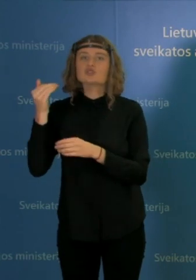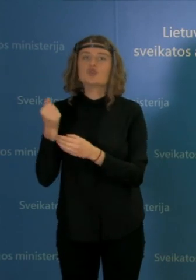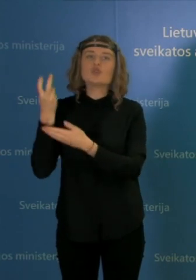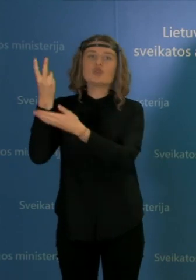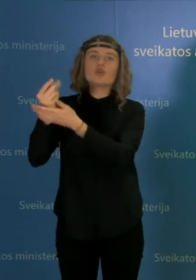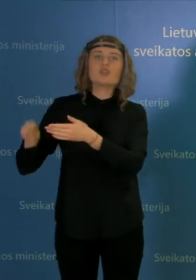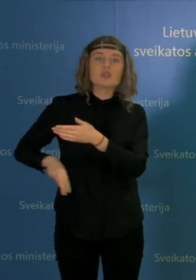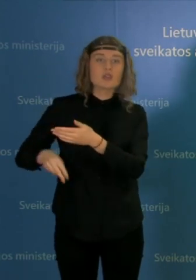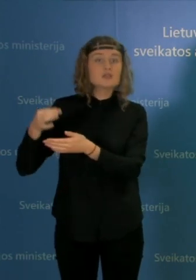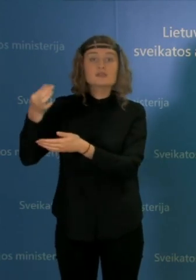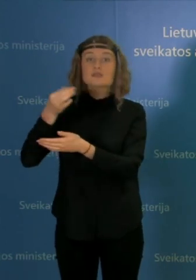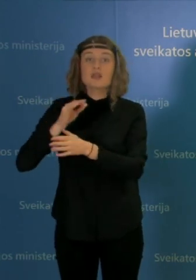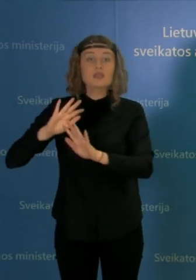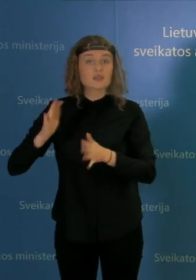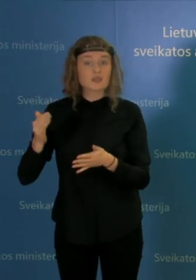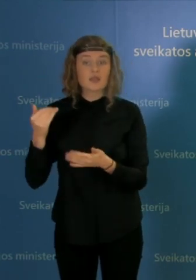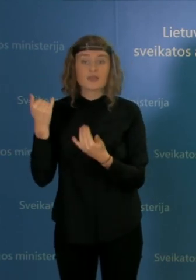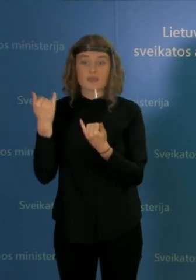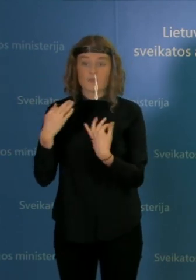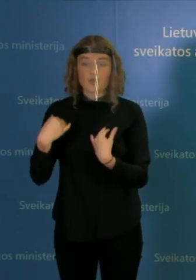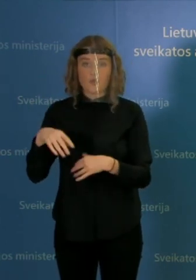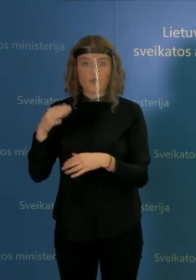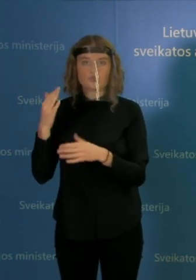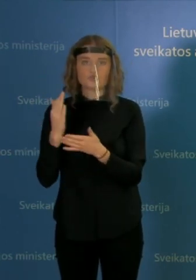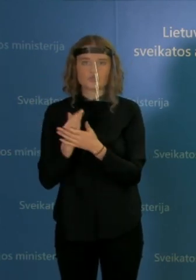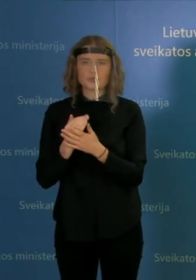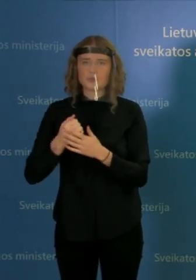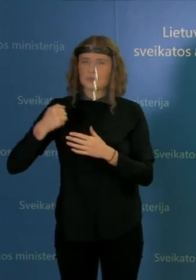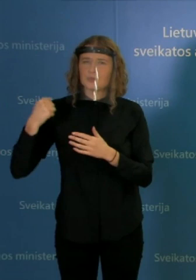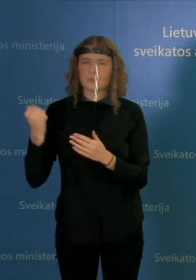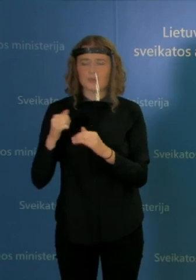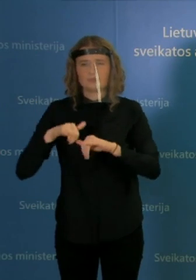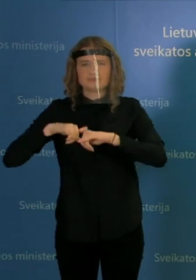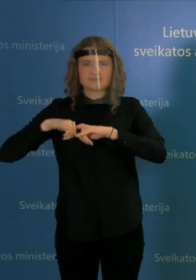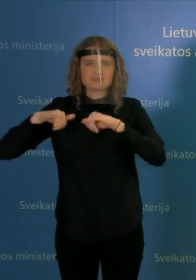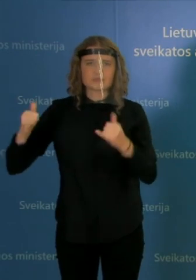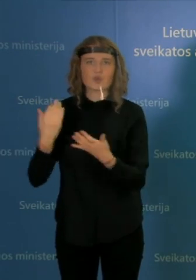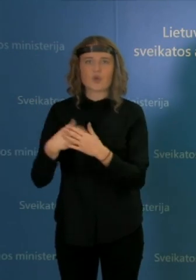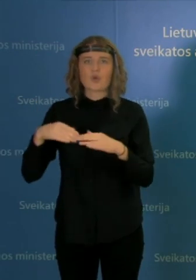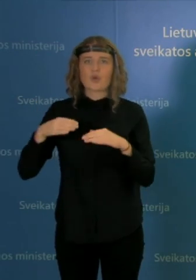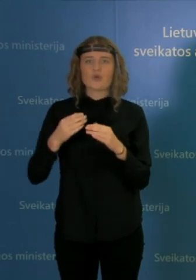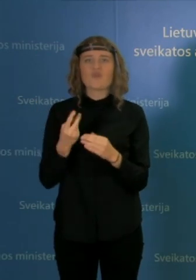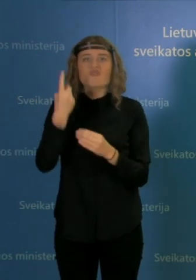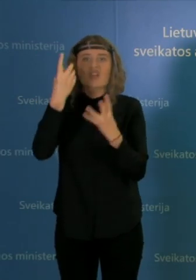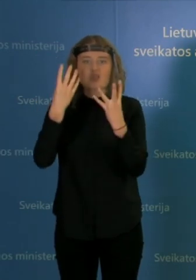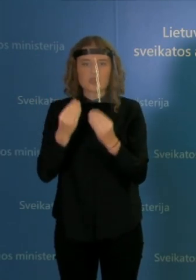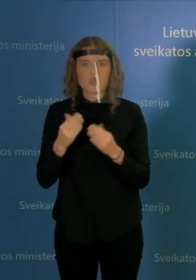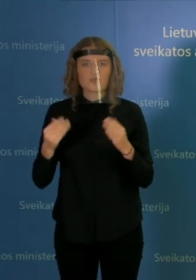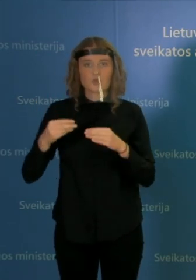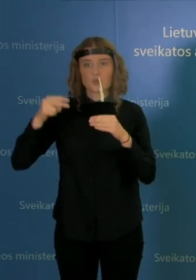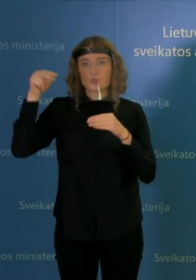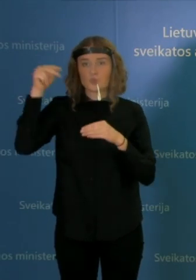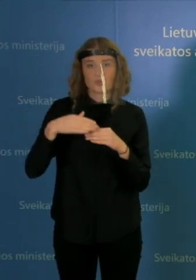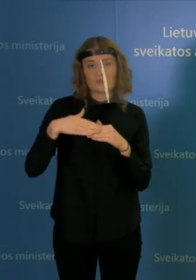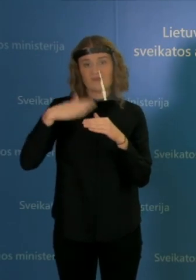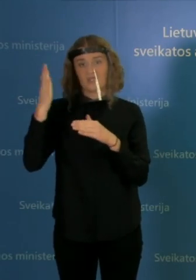minėja, dabar juos pasivėja pats tas didžiausias atvejų skaičius, kai mes jau viršėjom per parą du tūkstančius